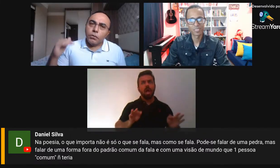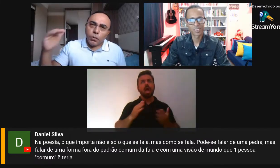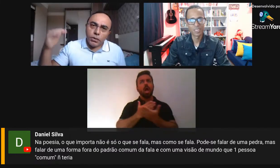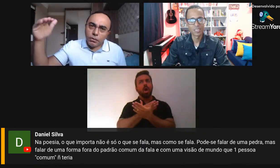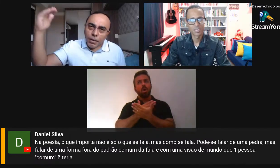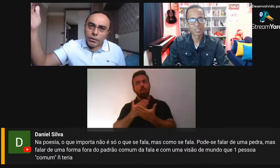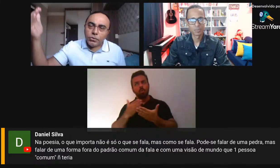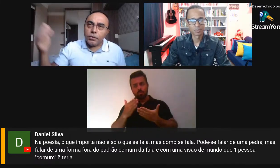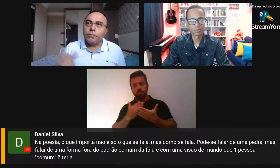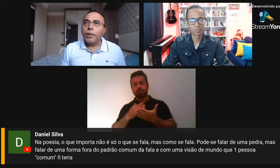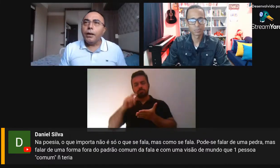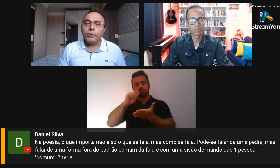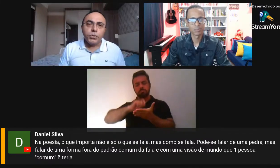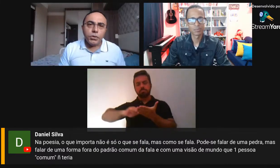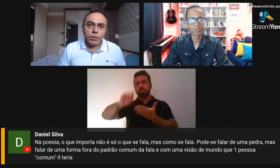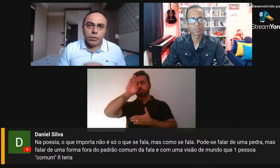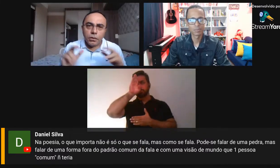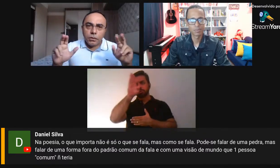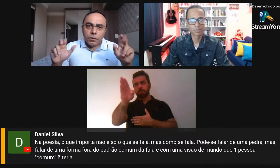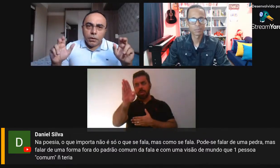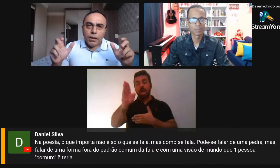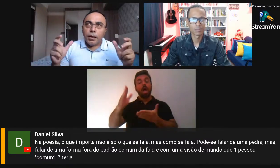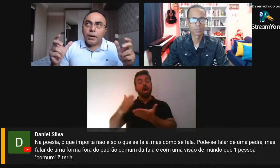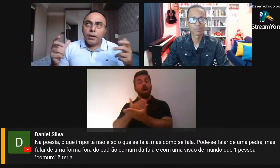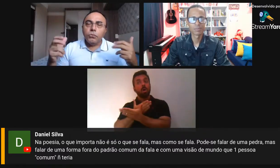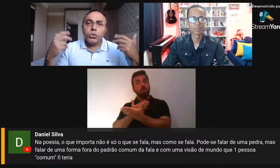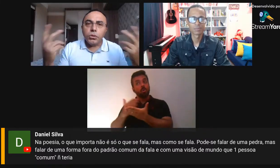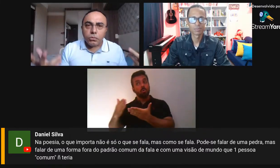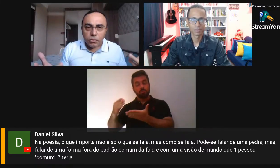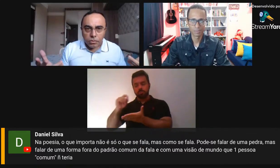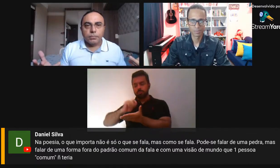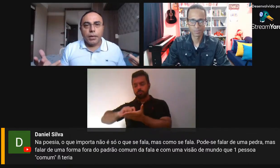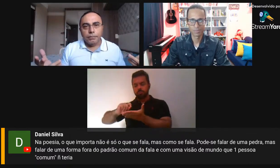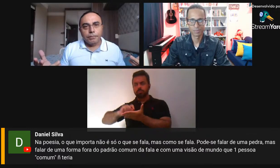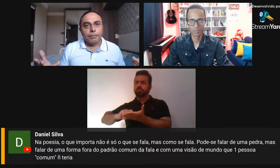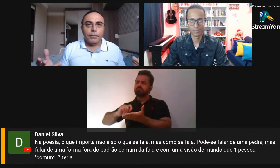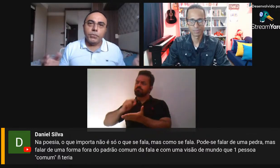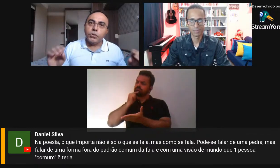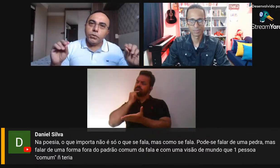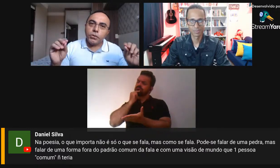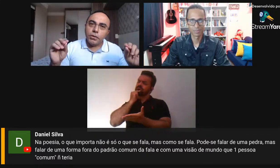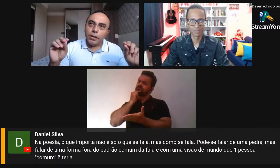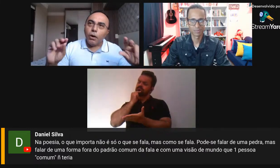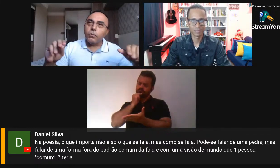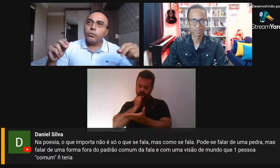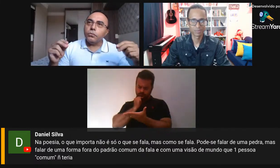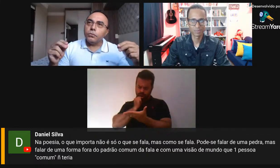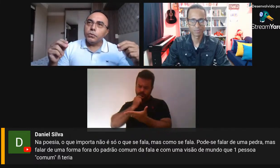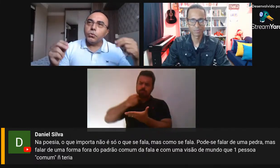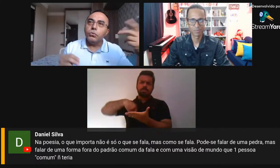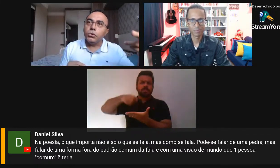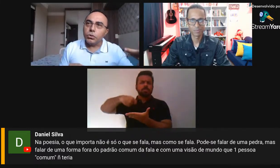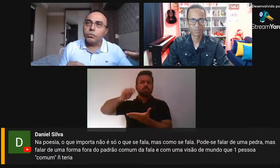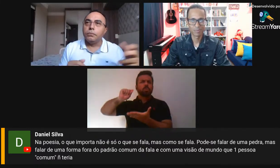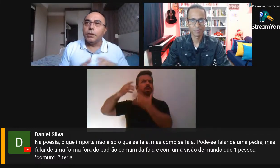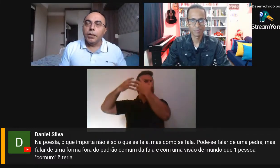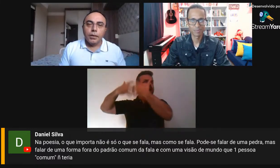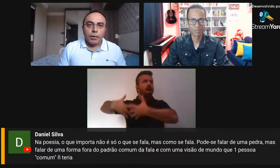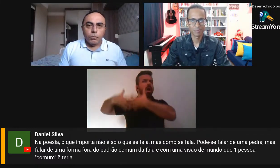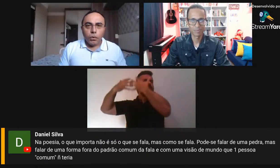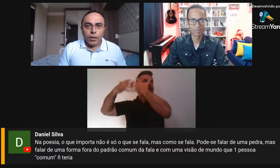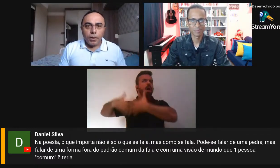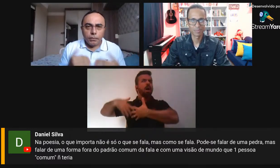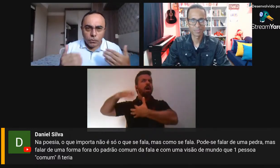coisas que têm um pouquinho mais de não ditos, de algo escondido.